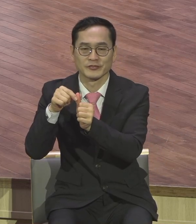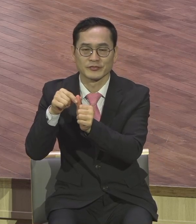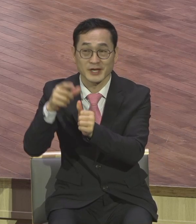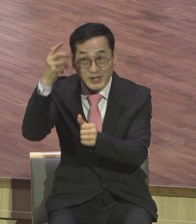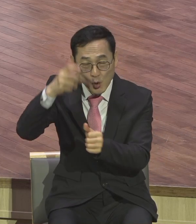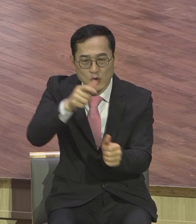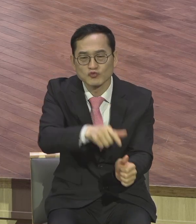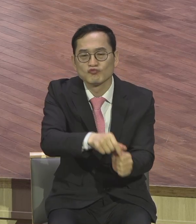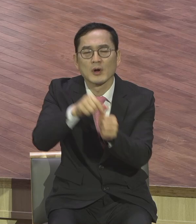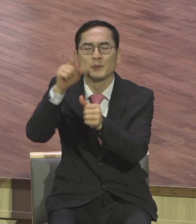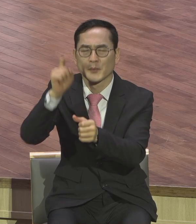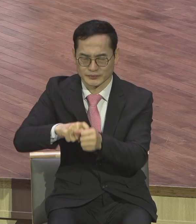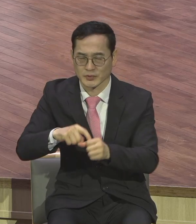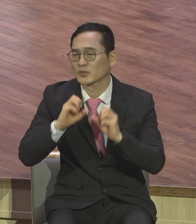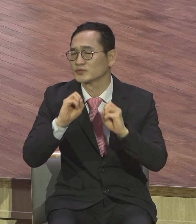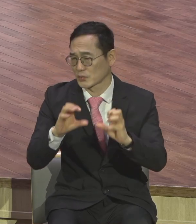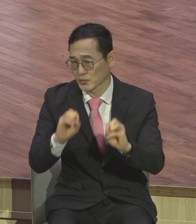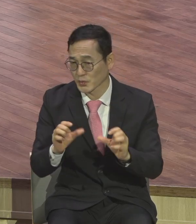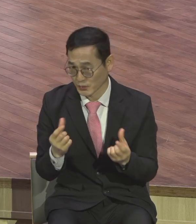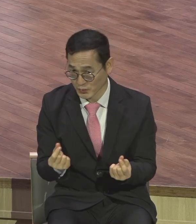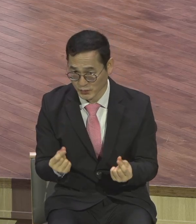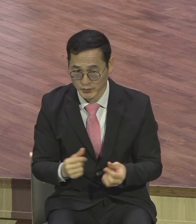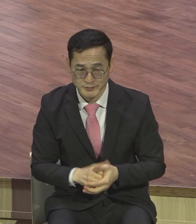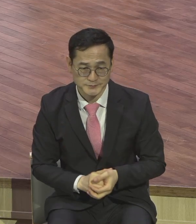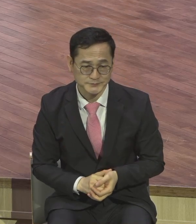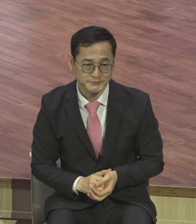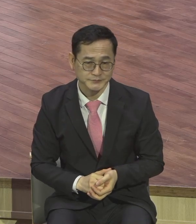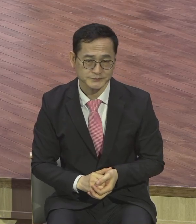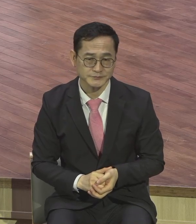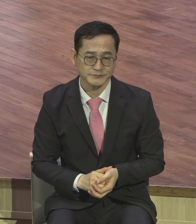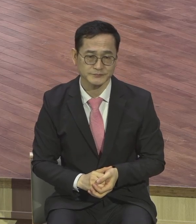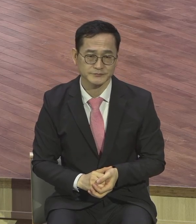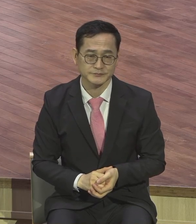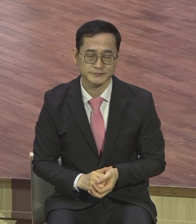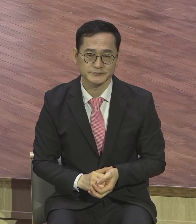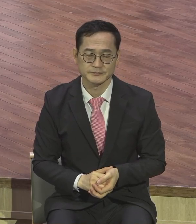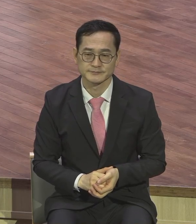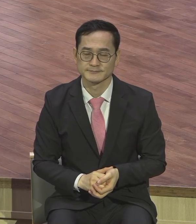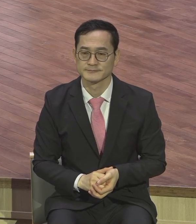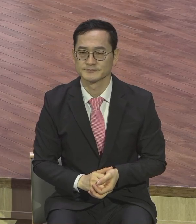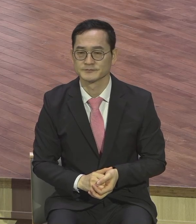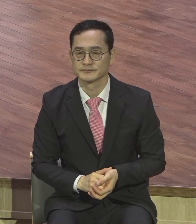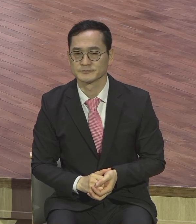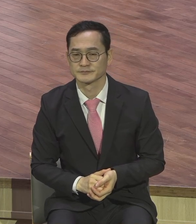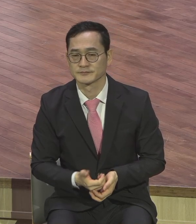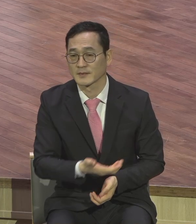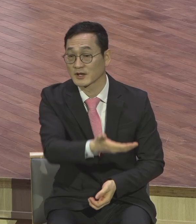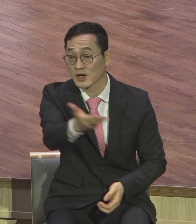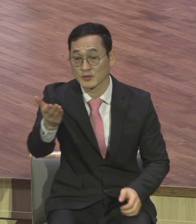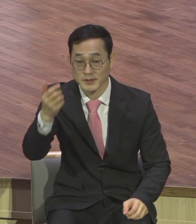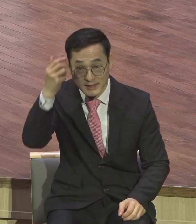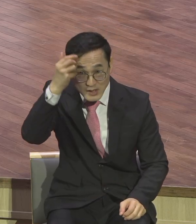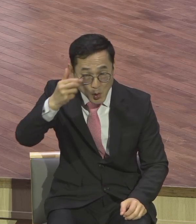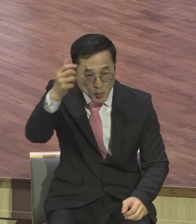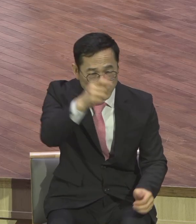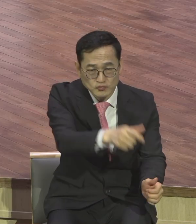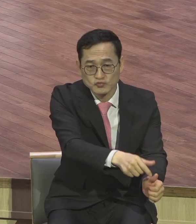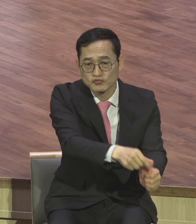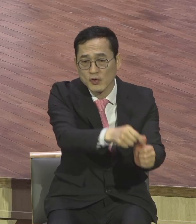사람을 살리는 데 쓰임 받는 여러분이 어디에 있든지 무엇을 하든지 여기에 초점을 맞춰야